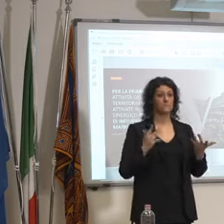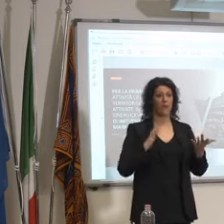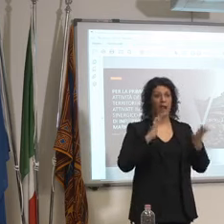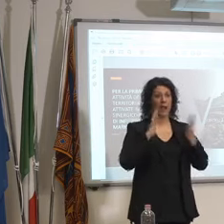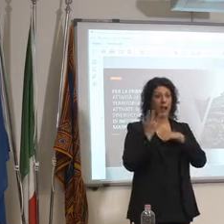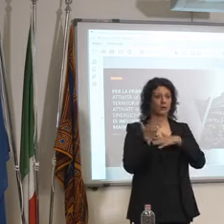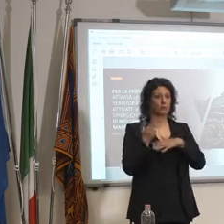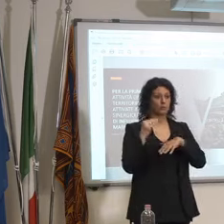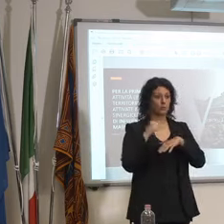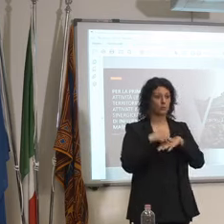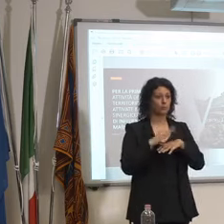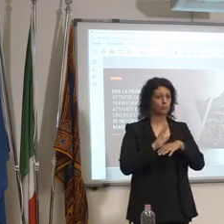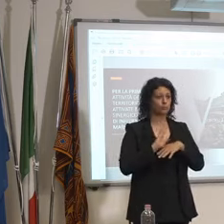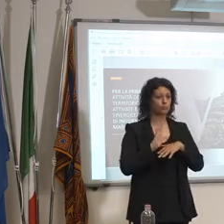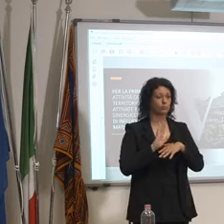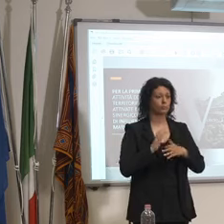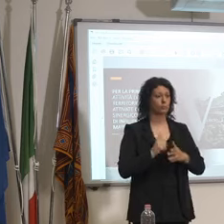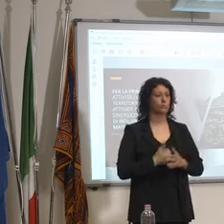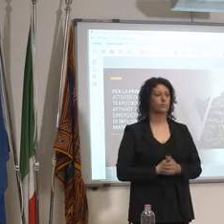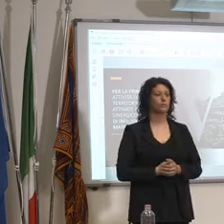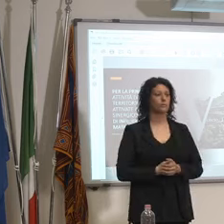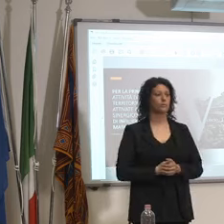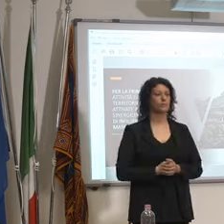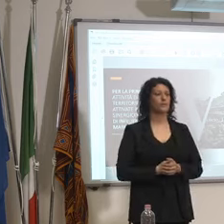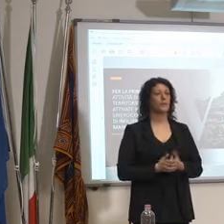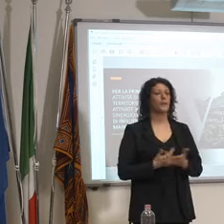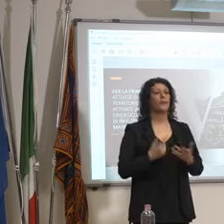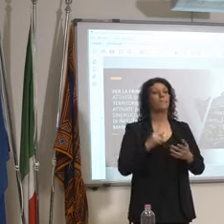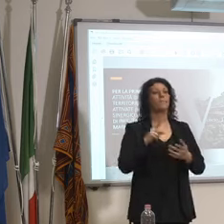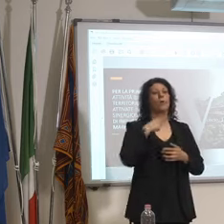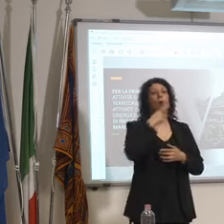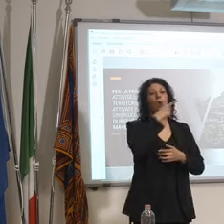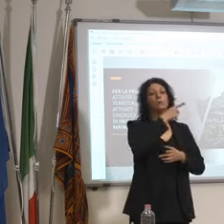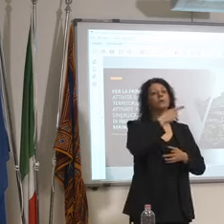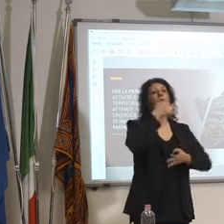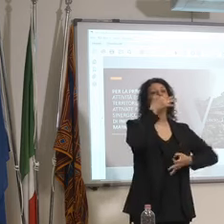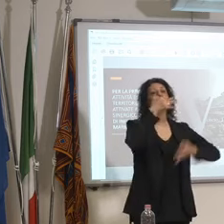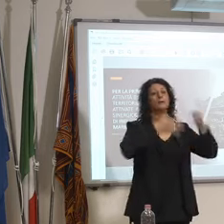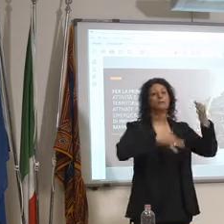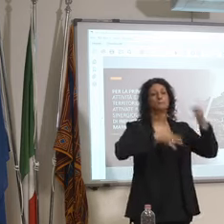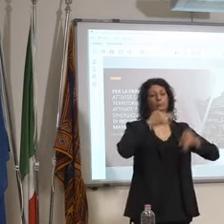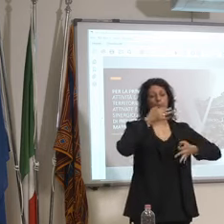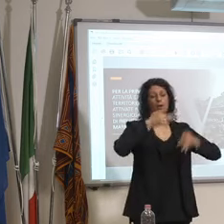altro da aggiungere per quanto riguarda l'attività della Procura penso che